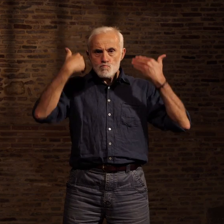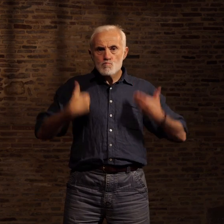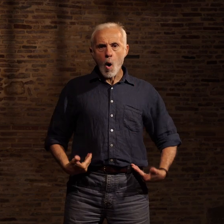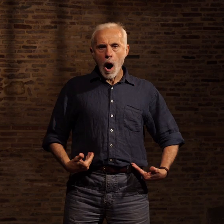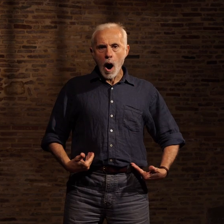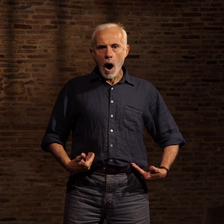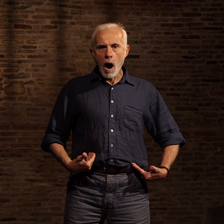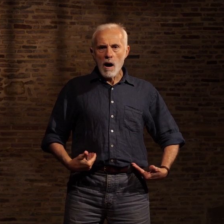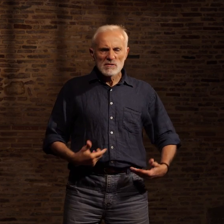général.